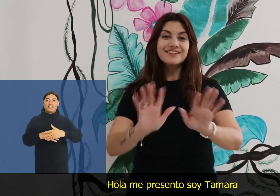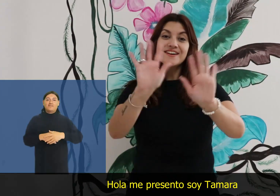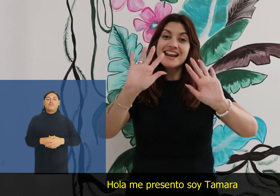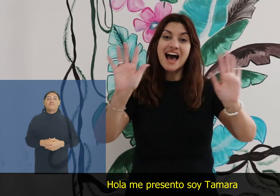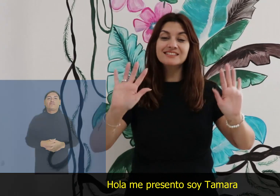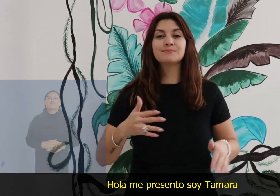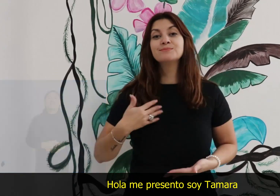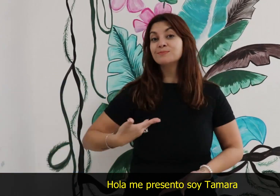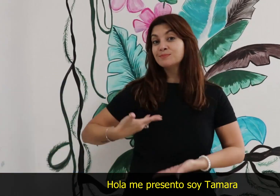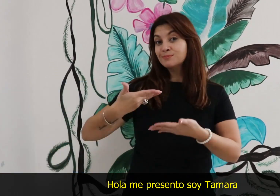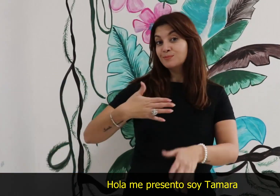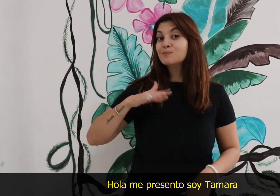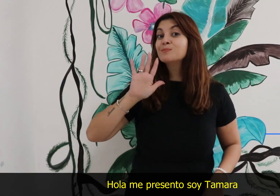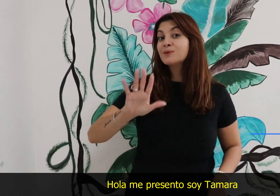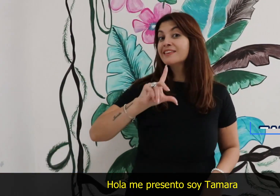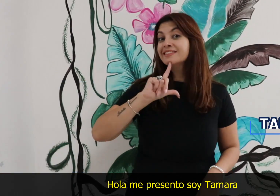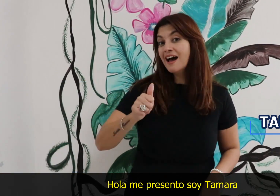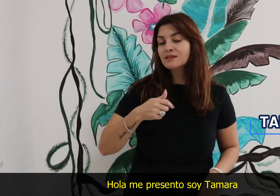Hola, me presento, Tamara.